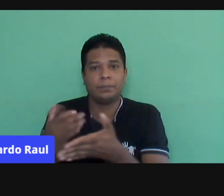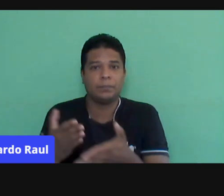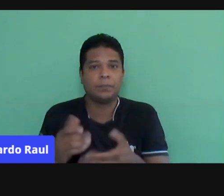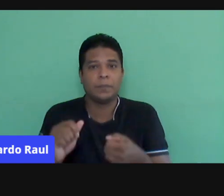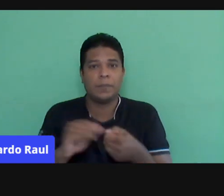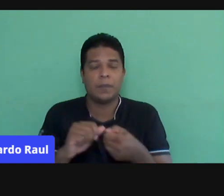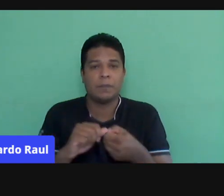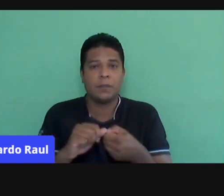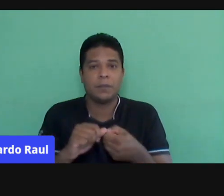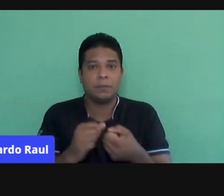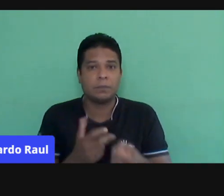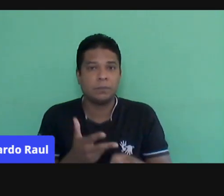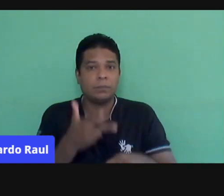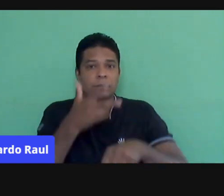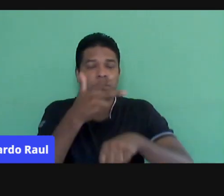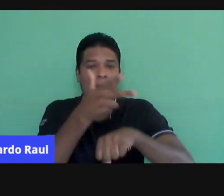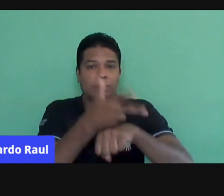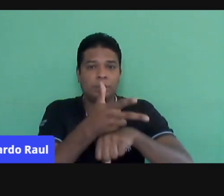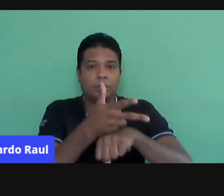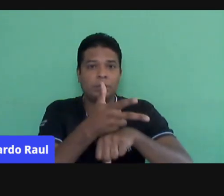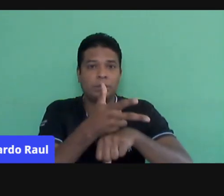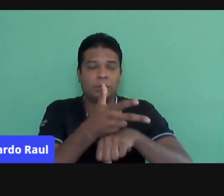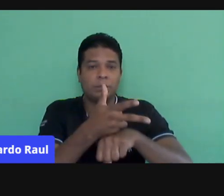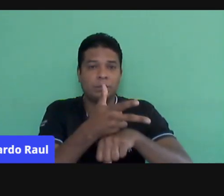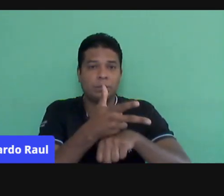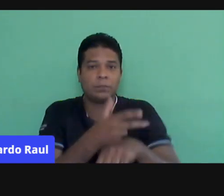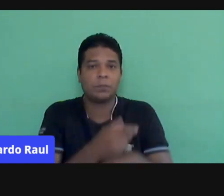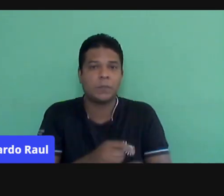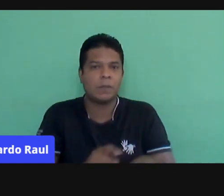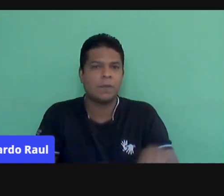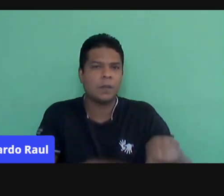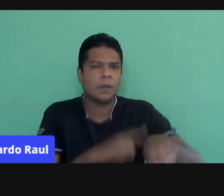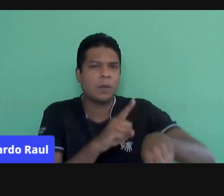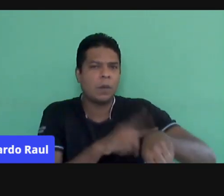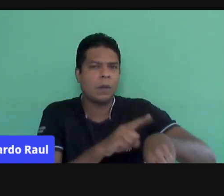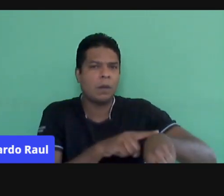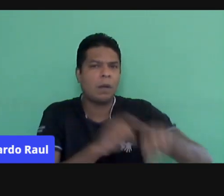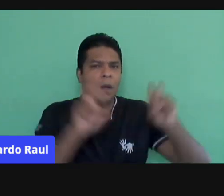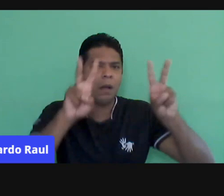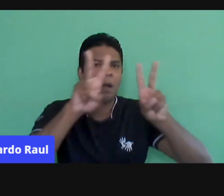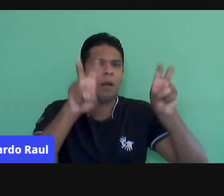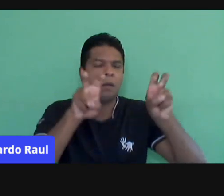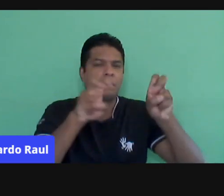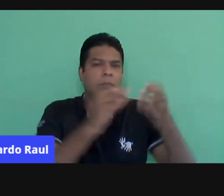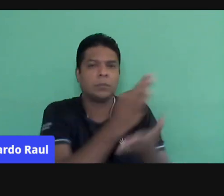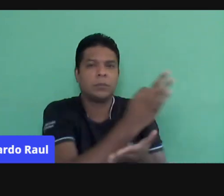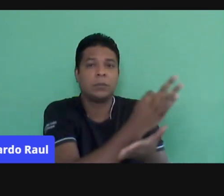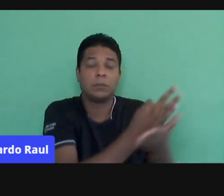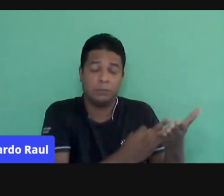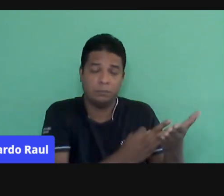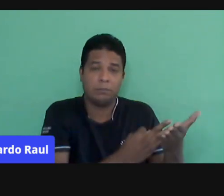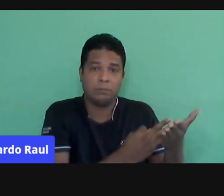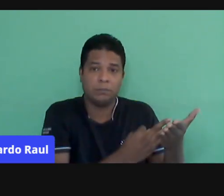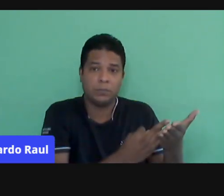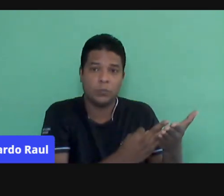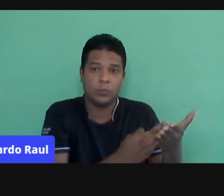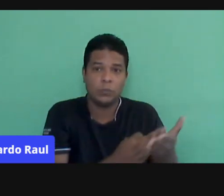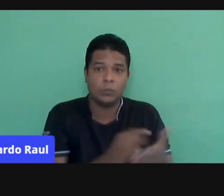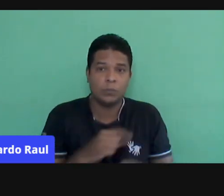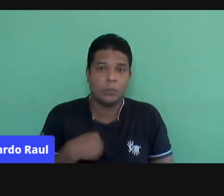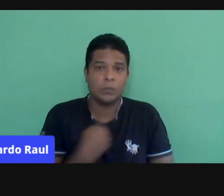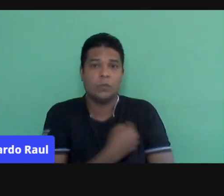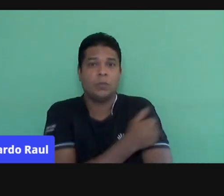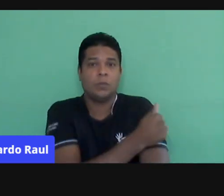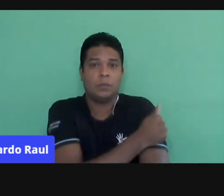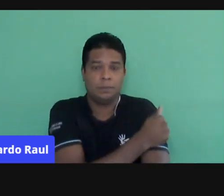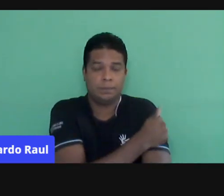fazer as minhas gravações. O que eu vou falar sobre horas? Qual o texto que eu vou trabalhar com os meus alunos para